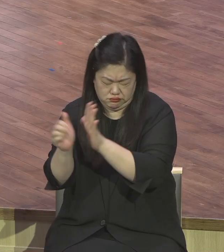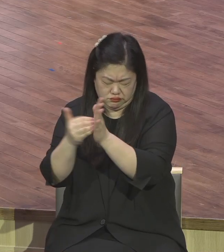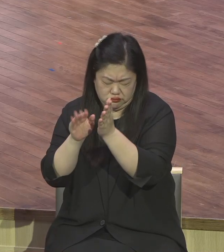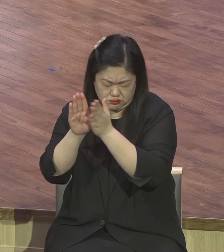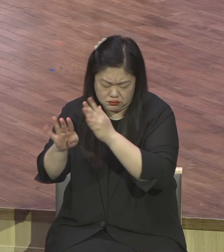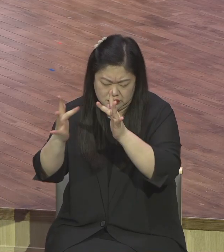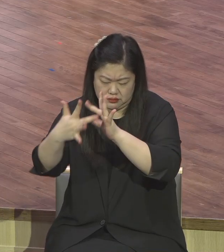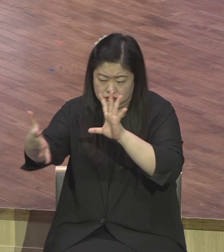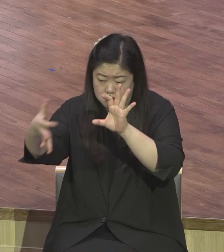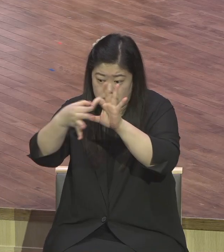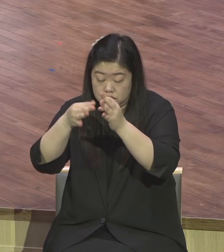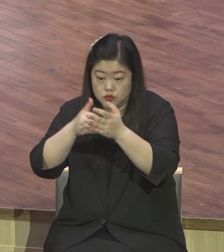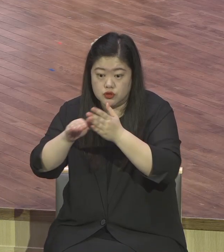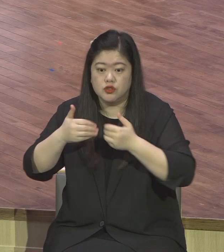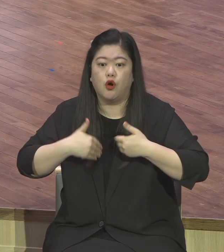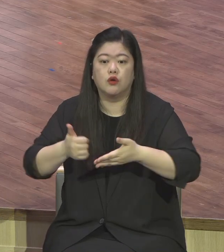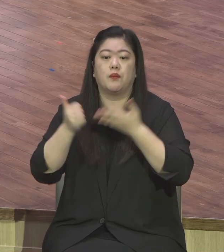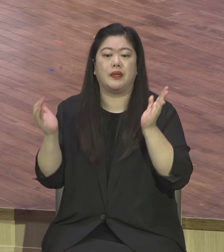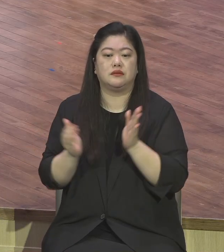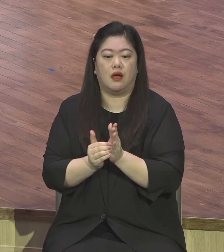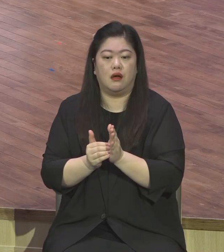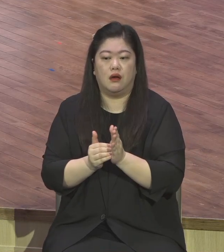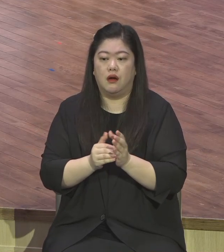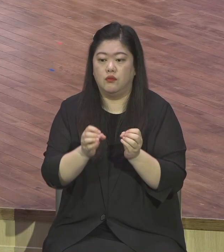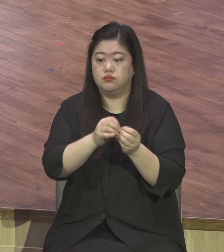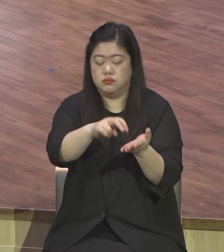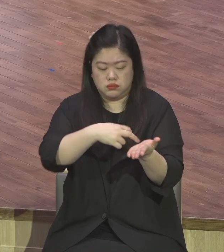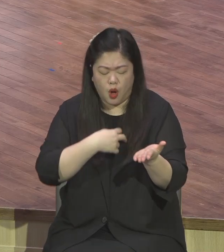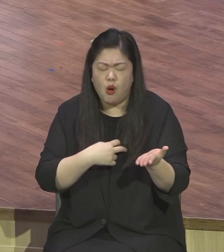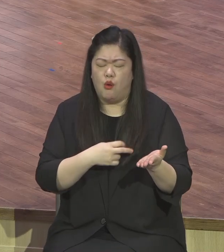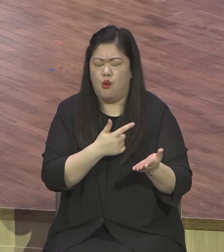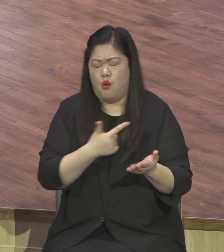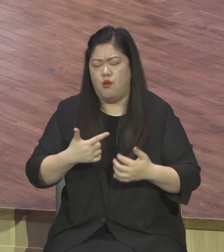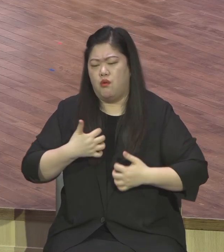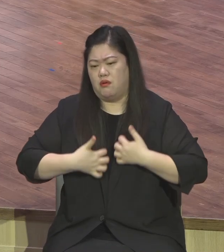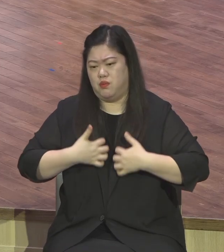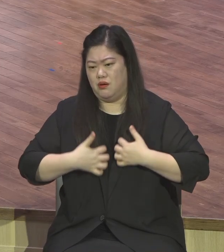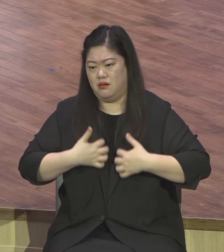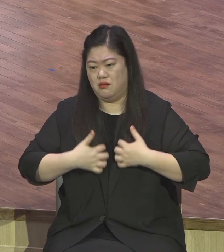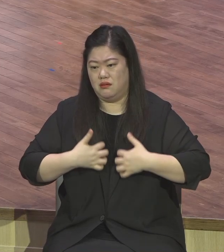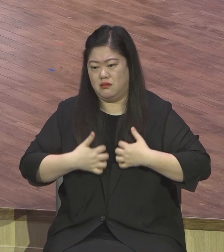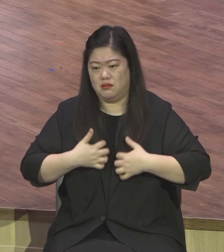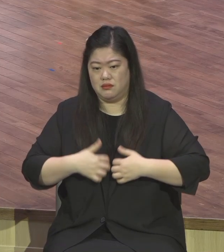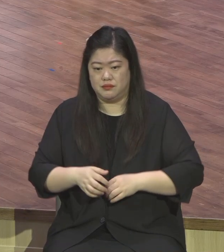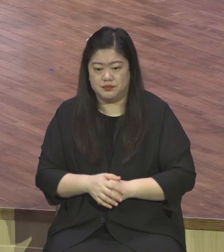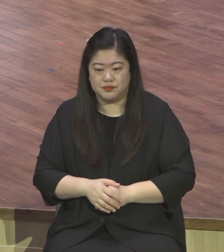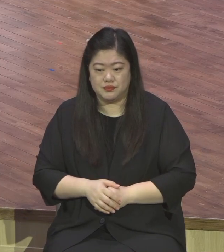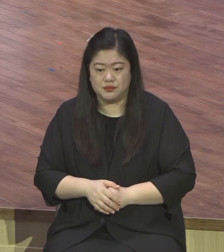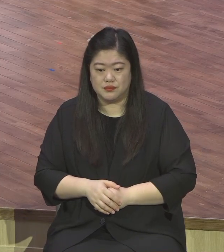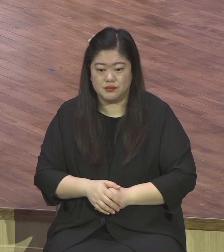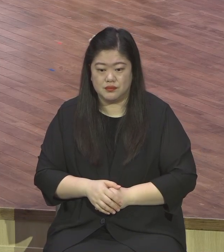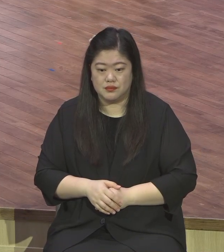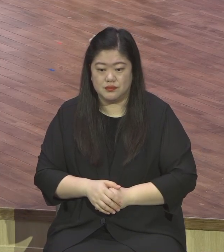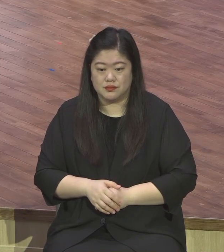말씀에 순종해서 시간표가 되어서 순종한 사람에게만 주어지는 기쁨이 세상 사람들이 알지도 못해